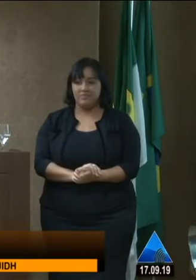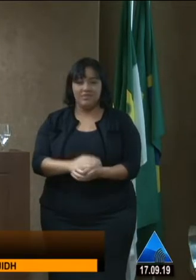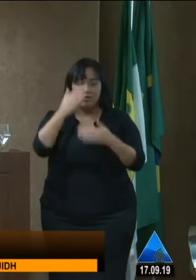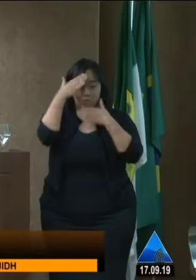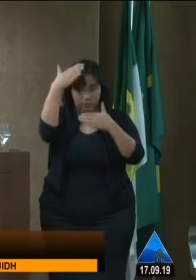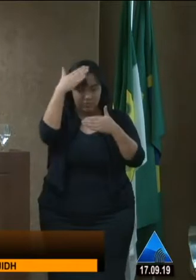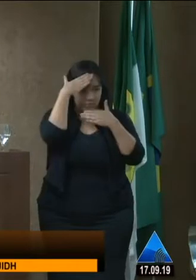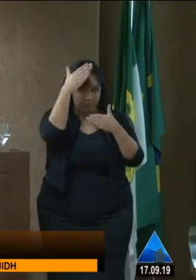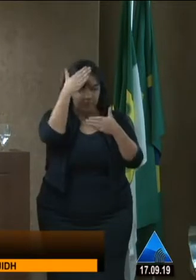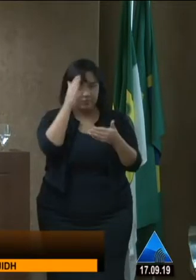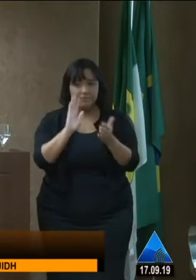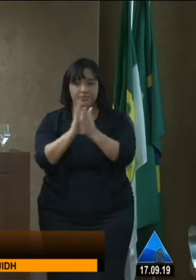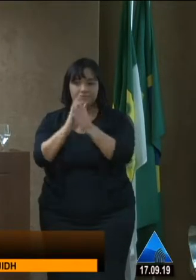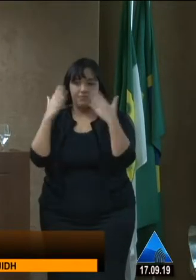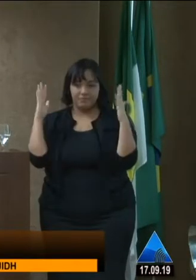presidente na pessoa do senhor